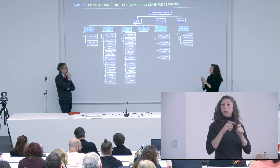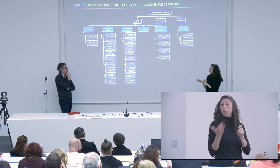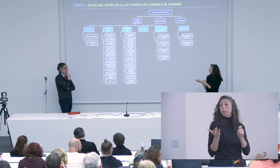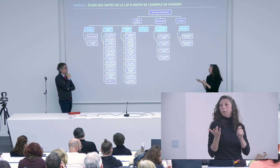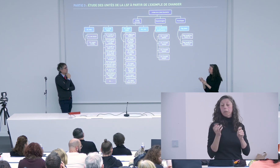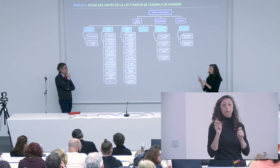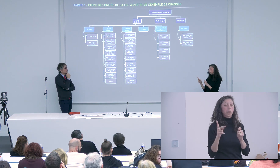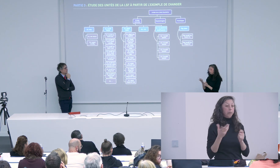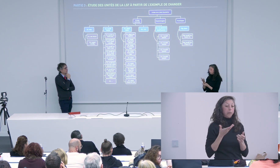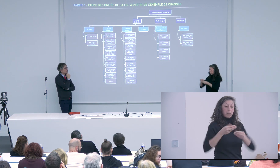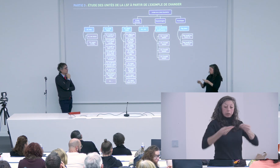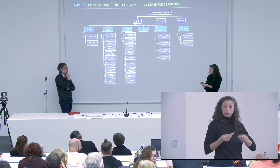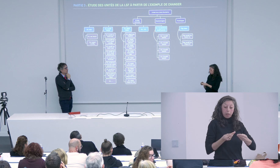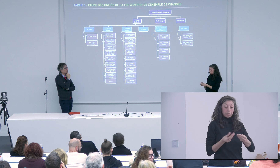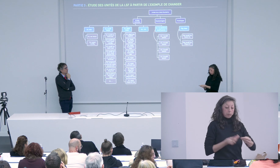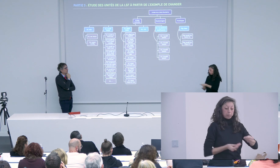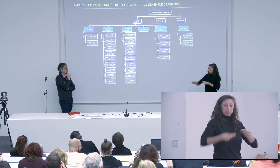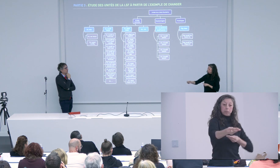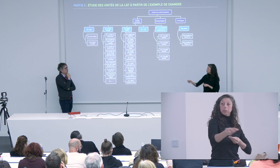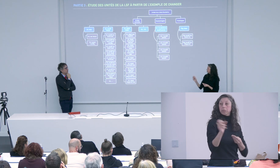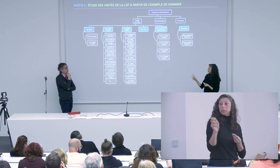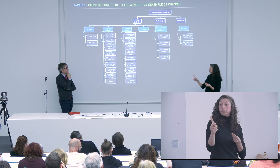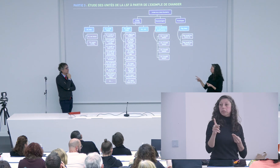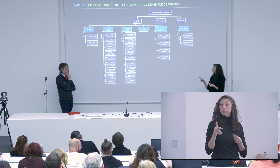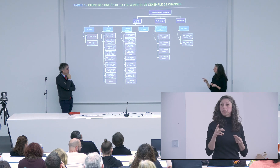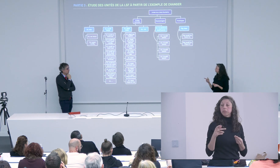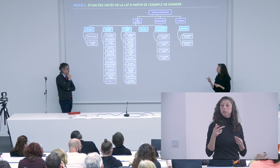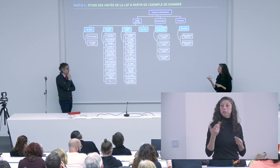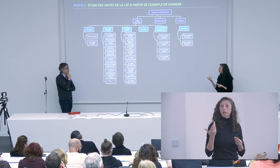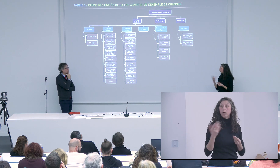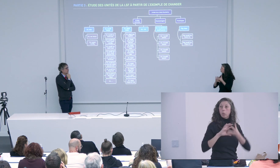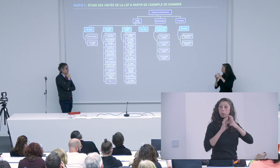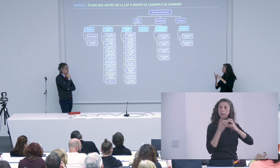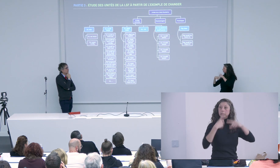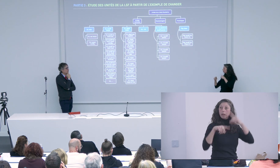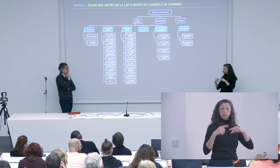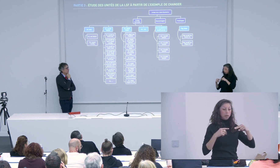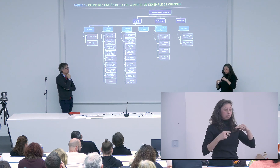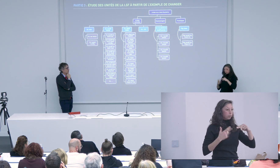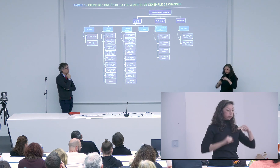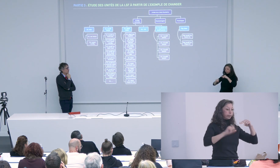envisager par exemple il y a ce verbe changer mais il y a aussi s'échanger des assiettes